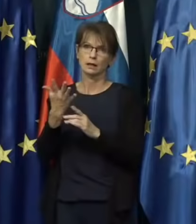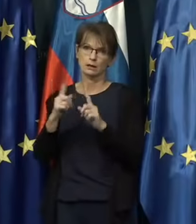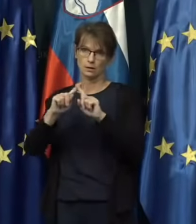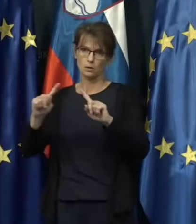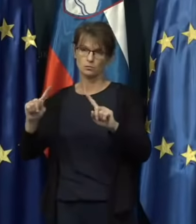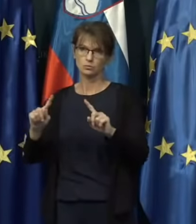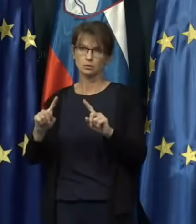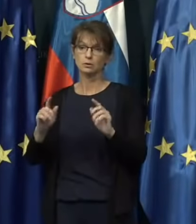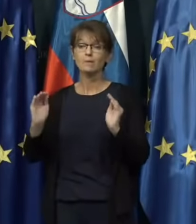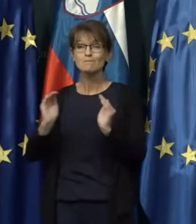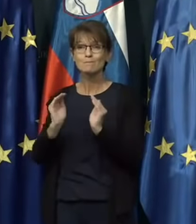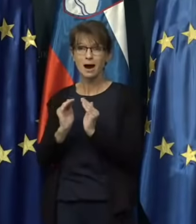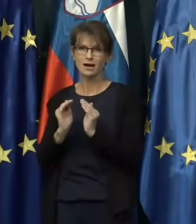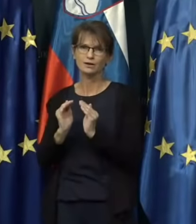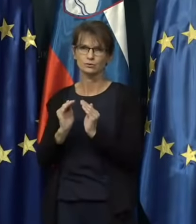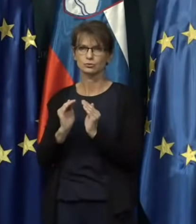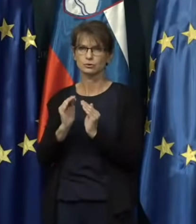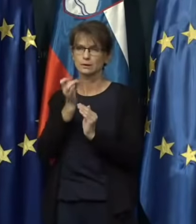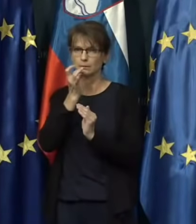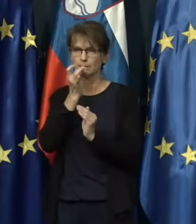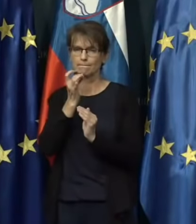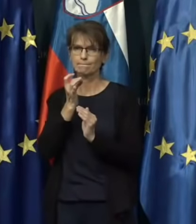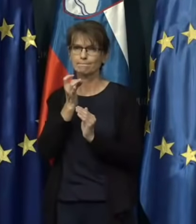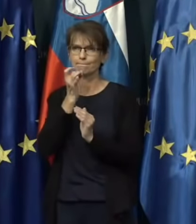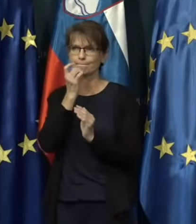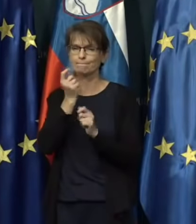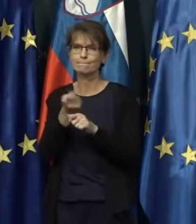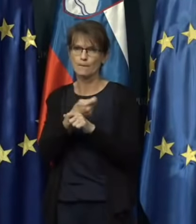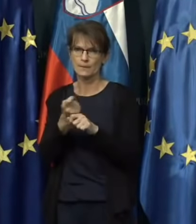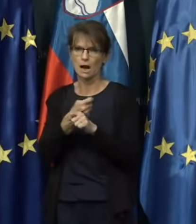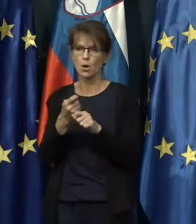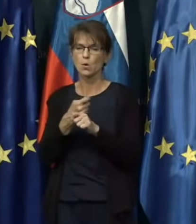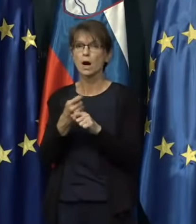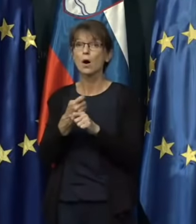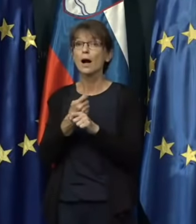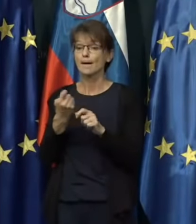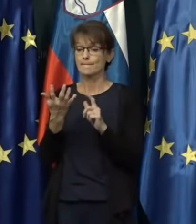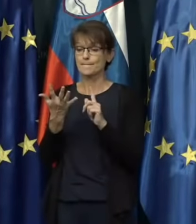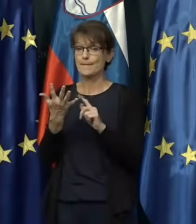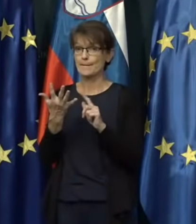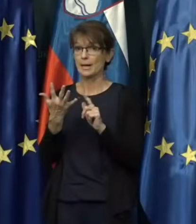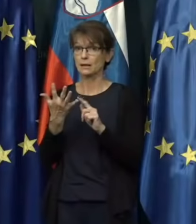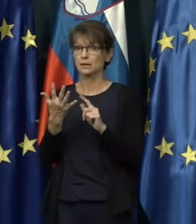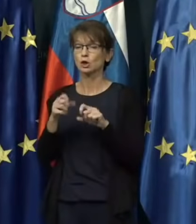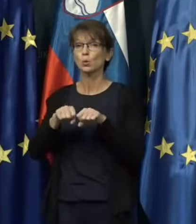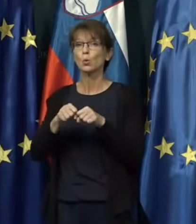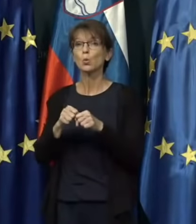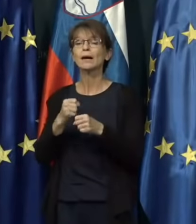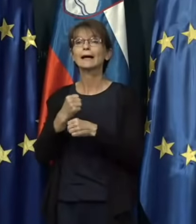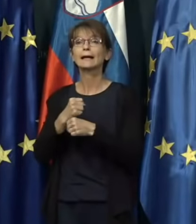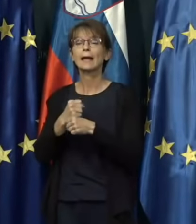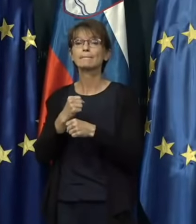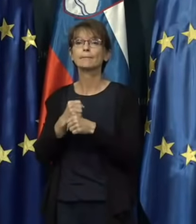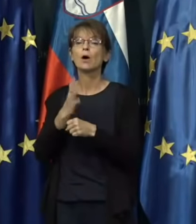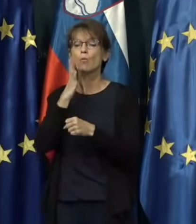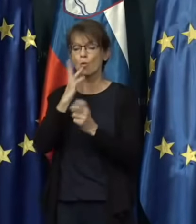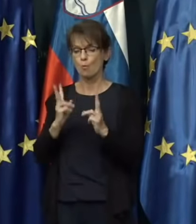manjših popravkov PKP3, torej peti ukrep pa je, da bomo omogočili